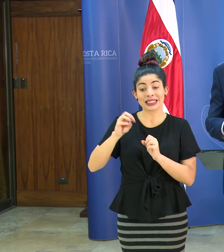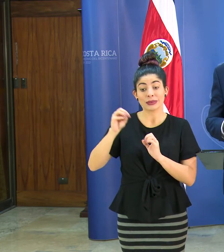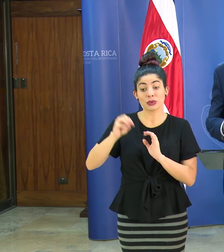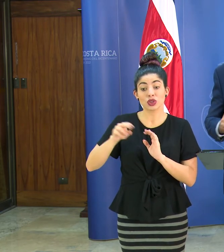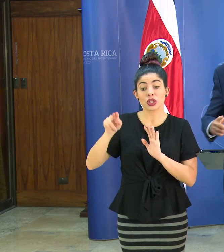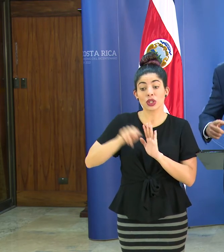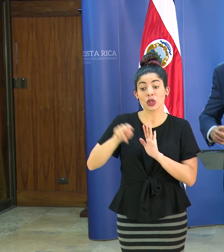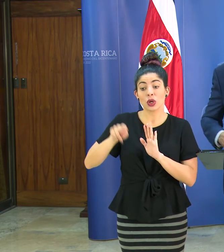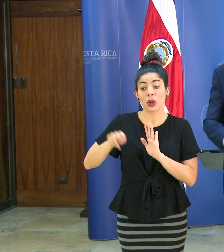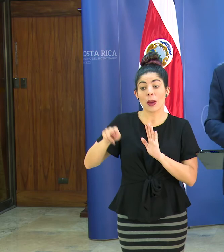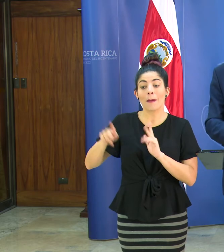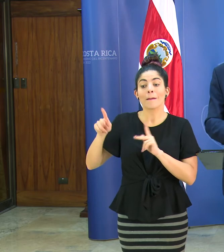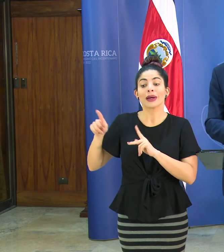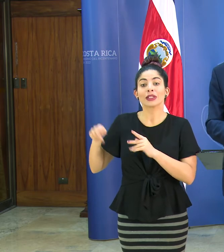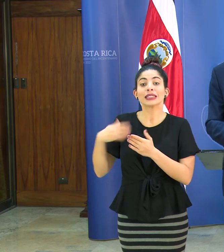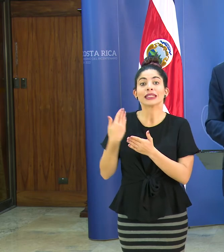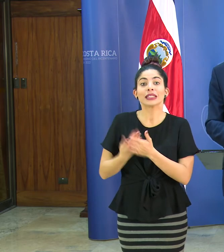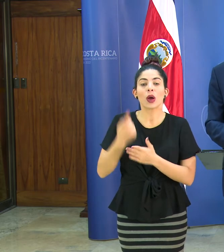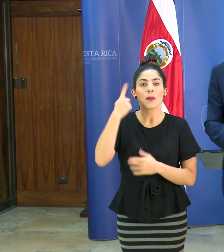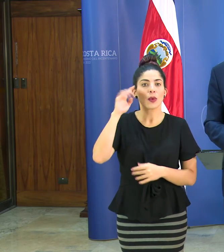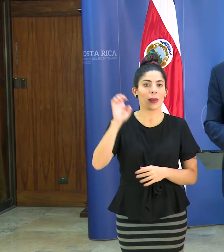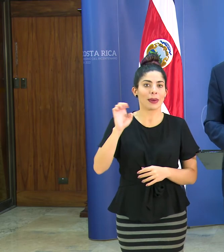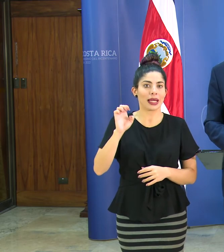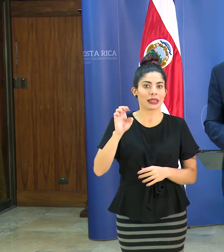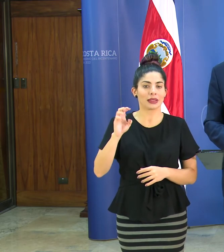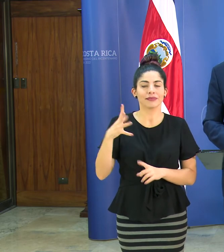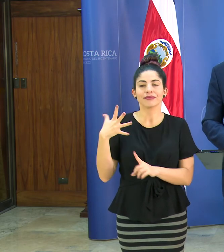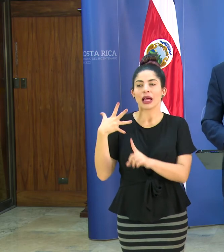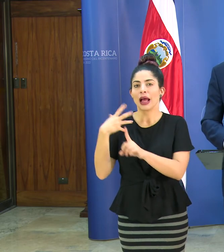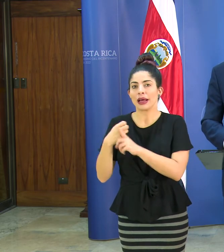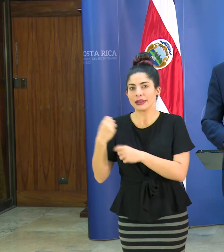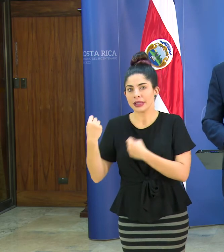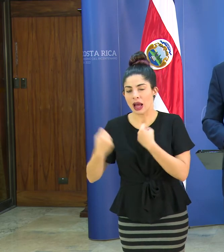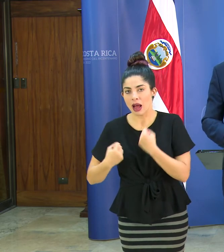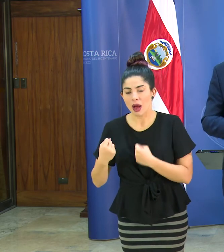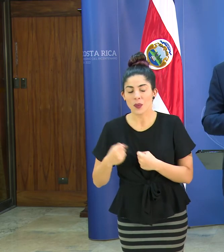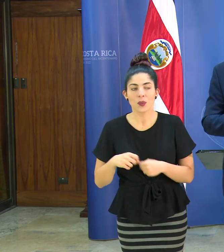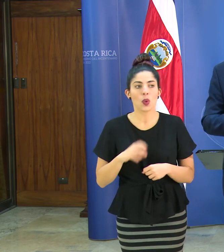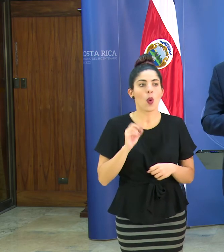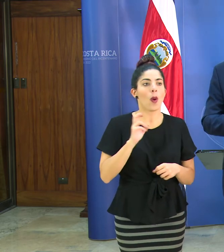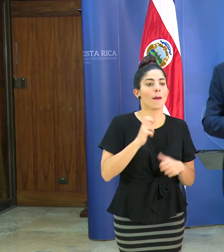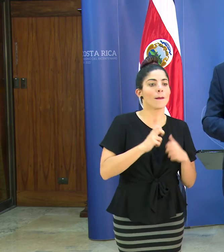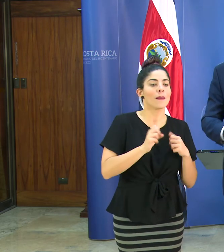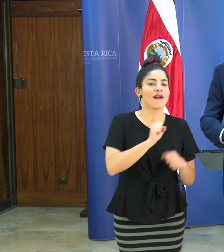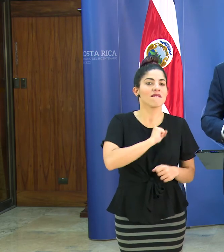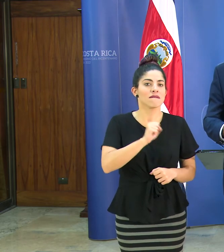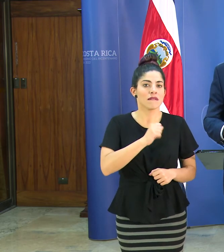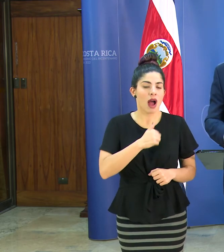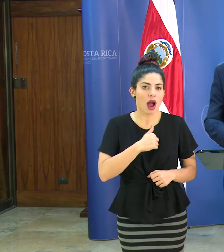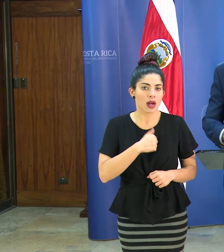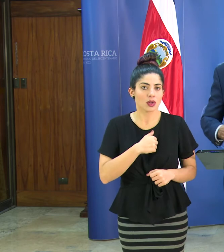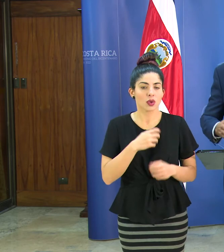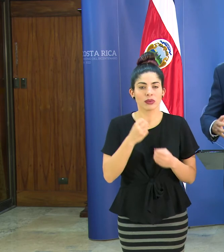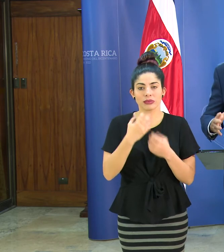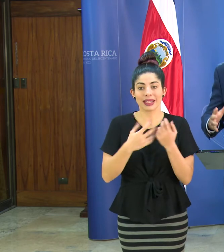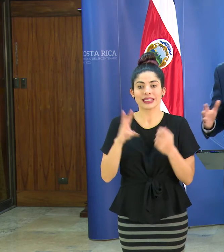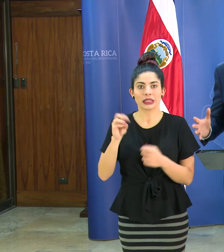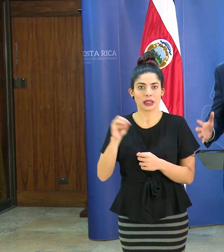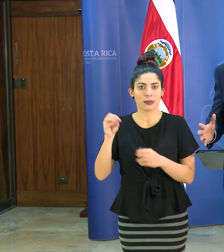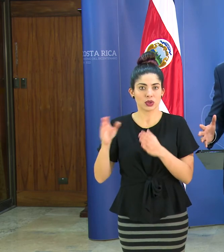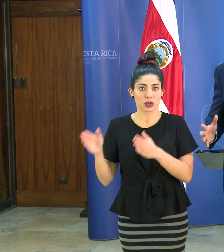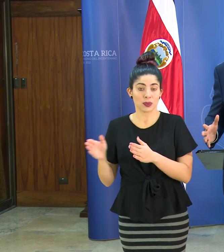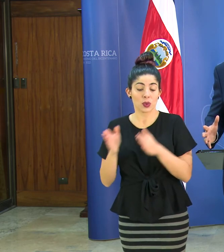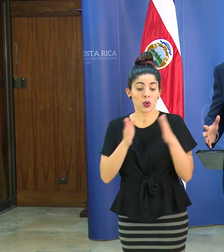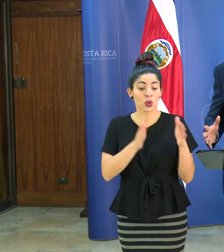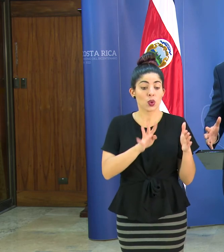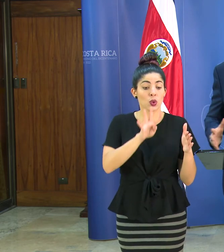por personas que entraron por emergencias un accidente de tránsito un problema un infarto etcétera el